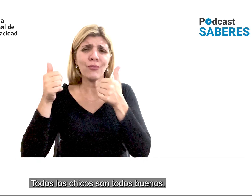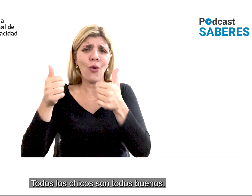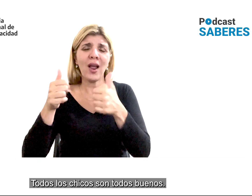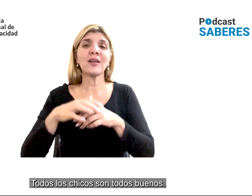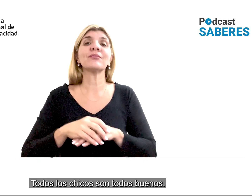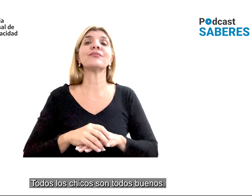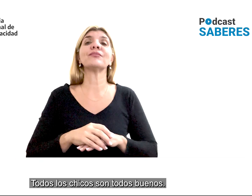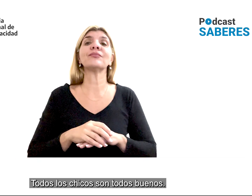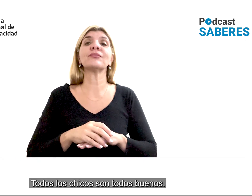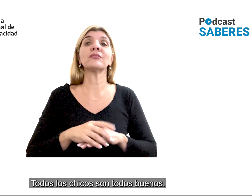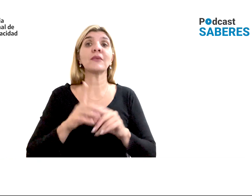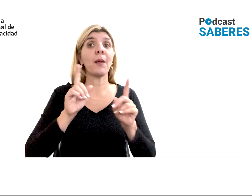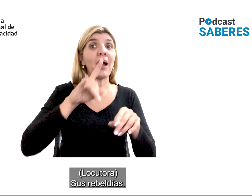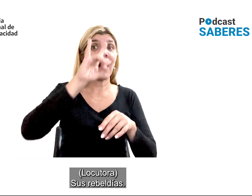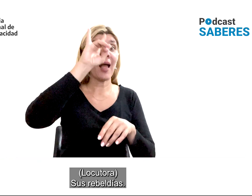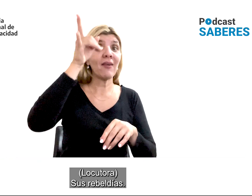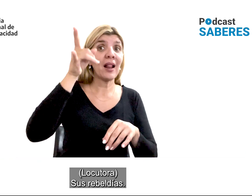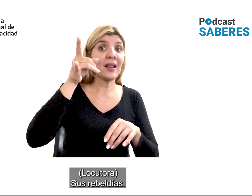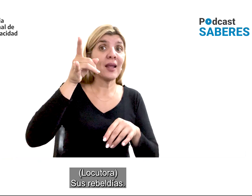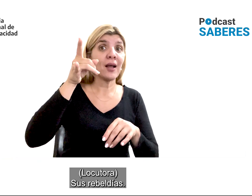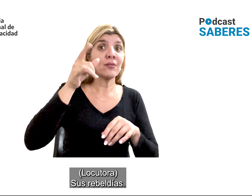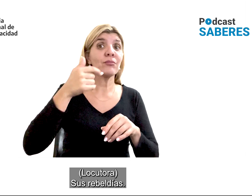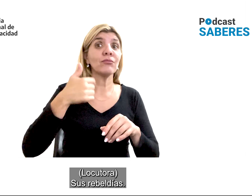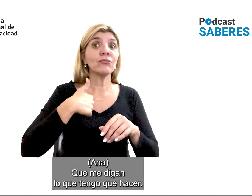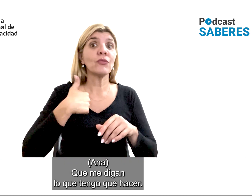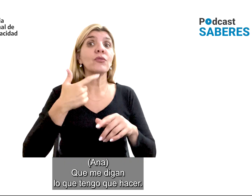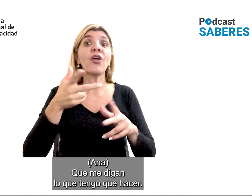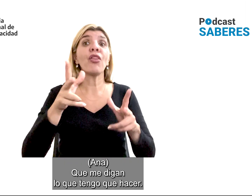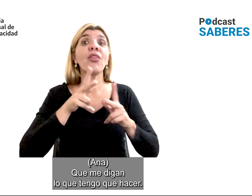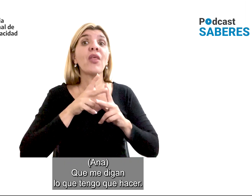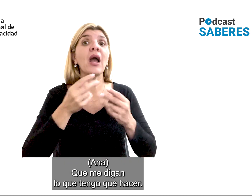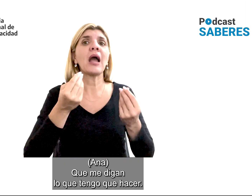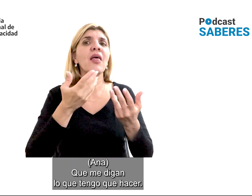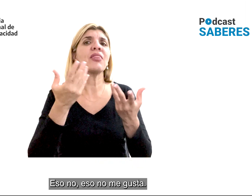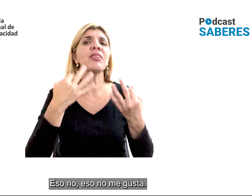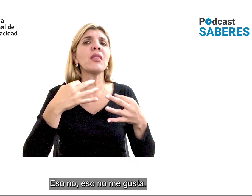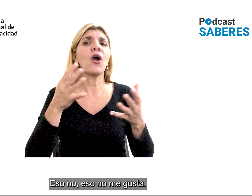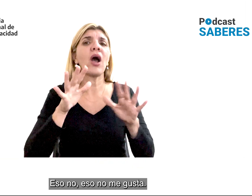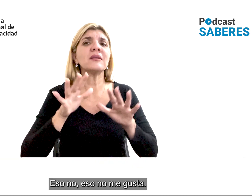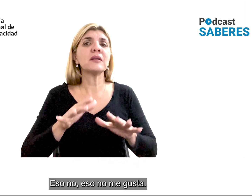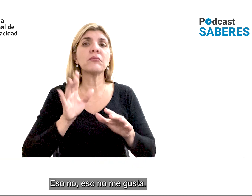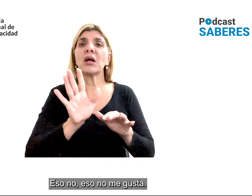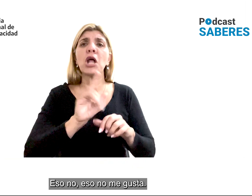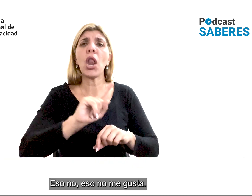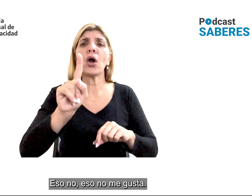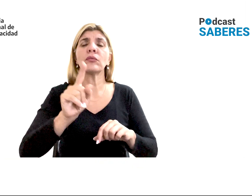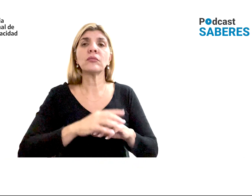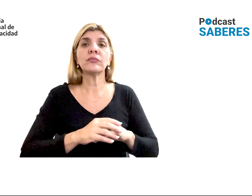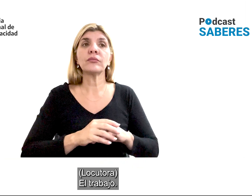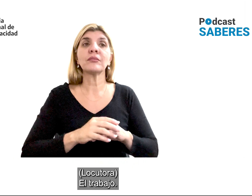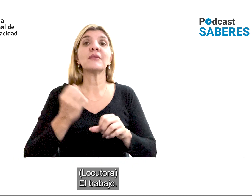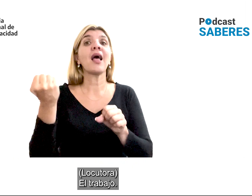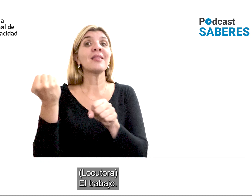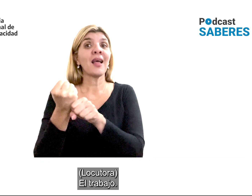Todos los chicos son todos buenos. Sus rebeldías. Me prevenga que tengo que hacer. Eso no me gusta.